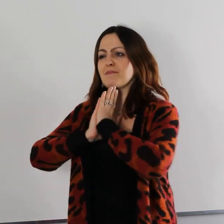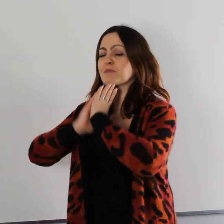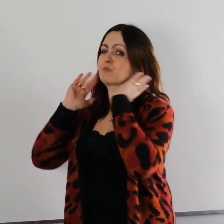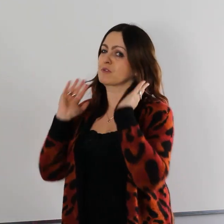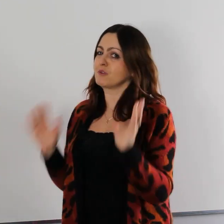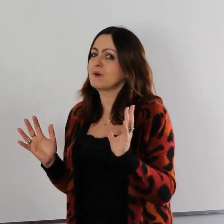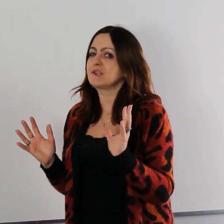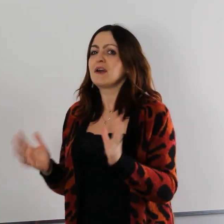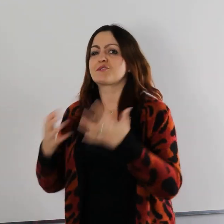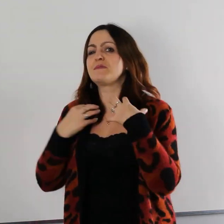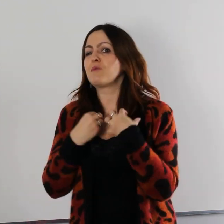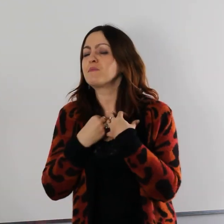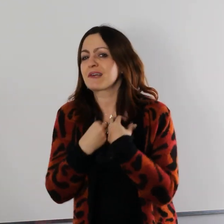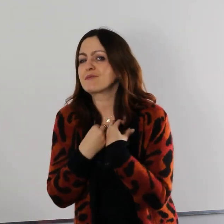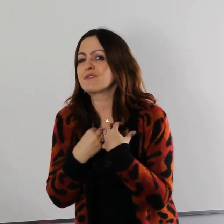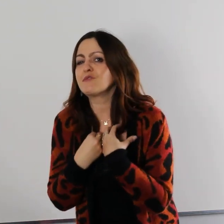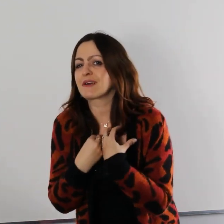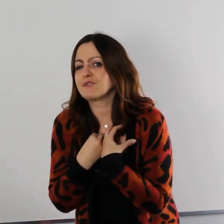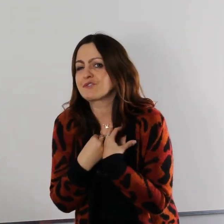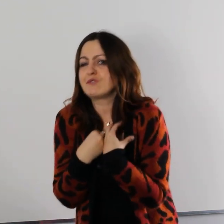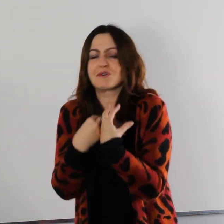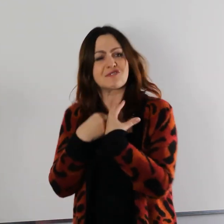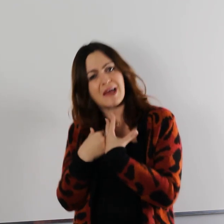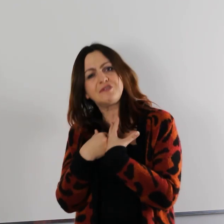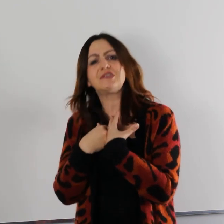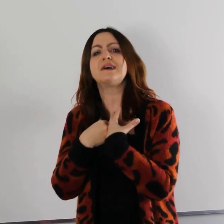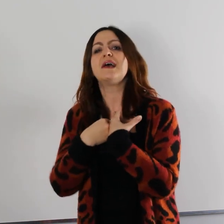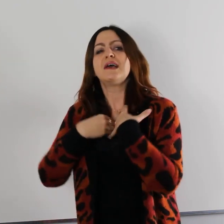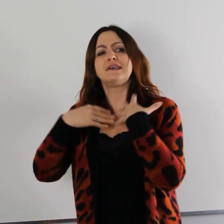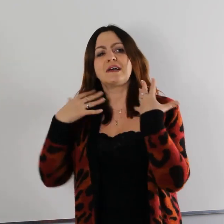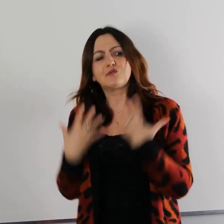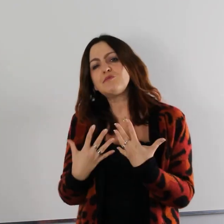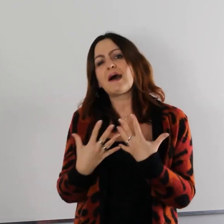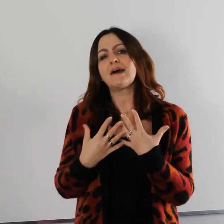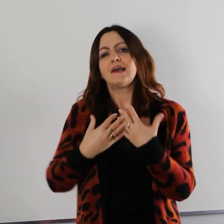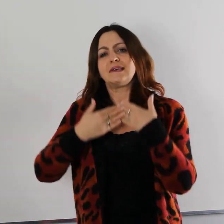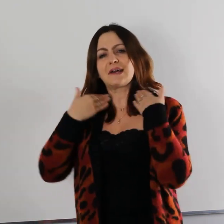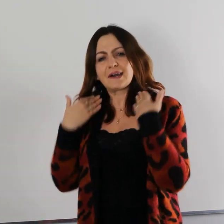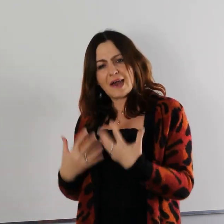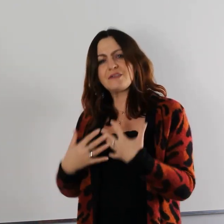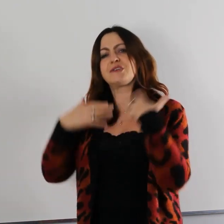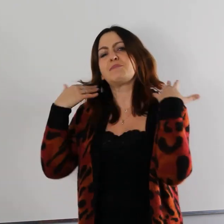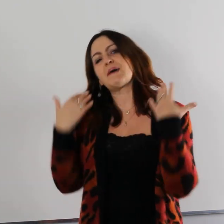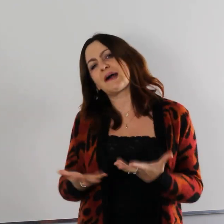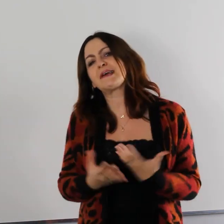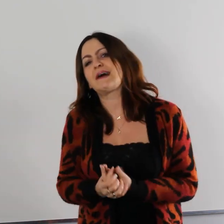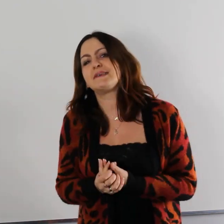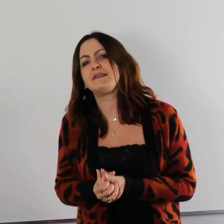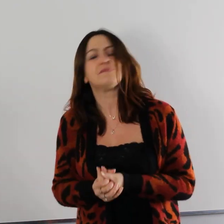po prostu pozwoliłeś, żeby w moim sercu znowu zagościło szczęście i ta duma, i ta chęć pomagania dalej innym.